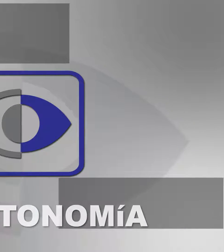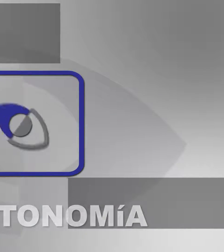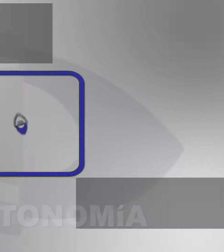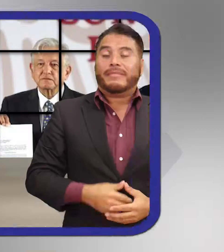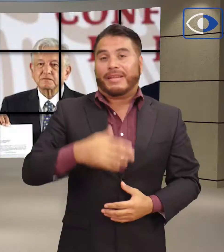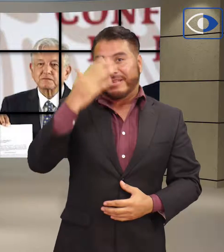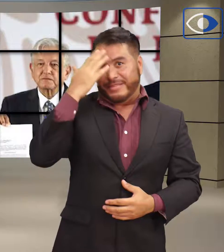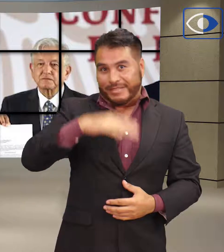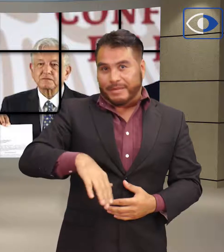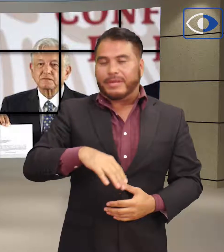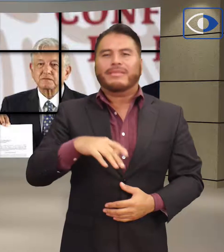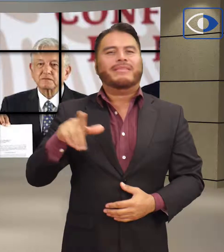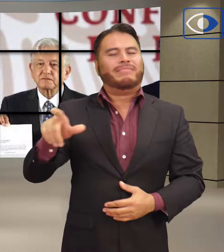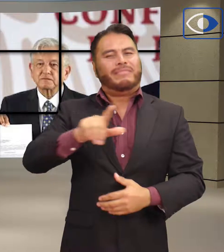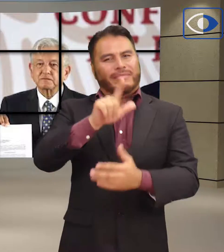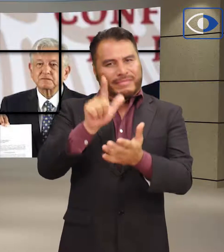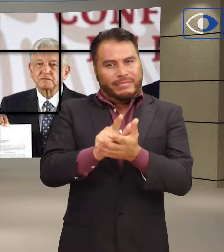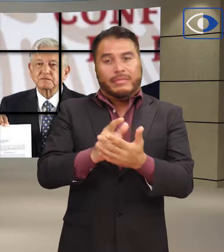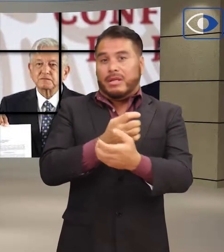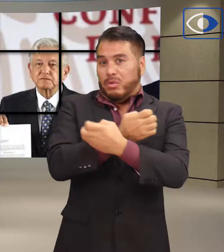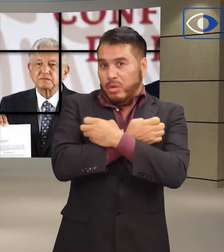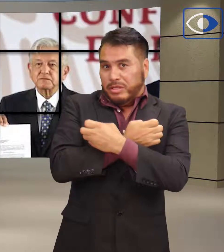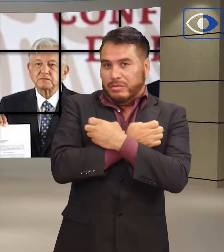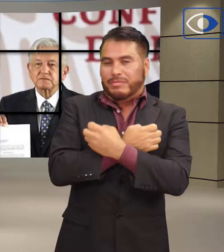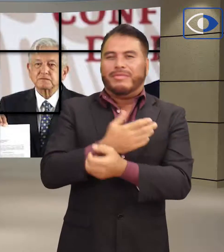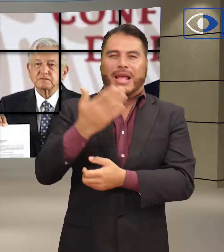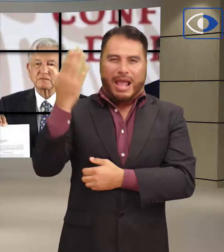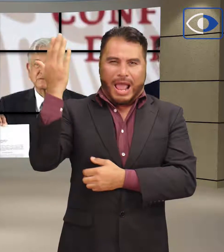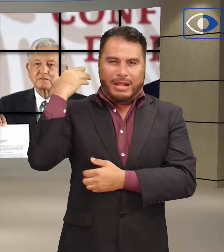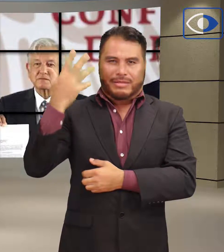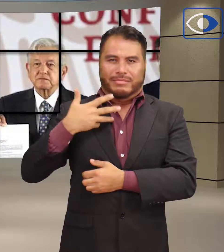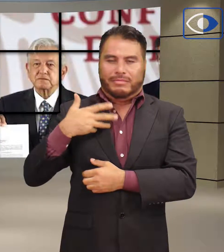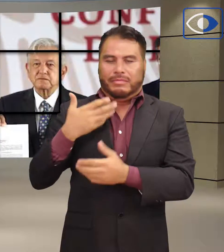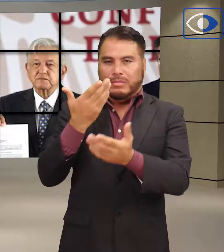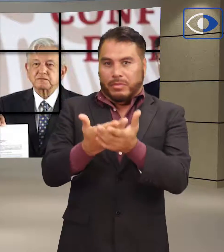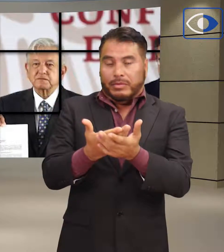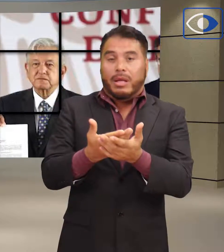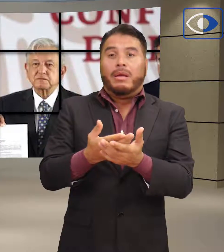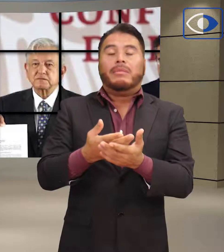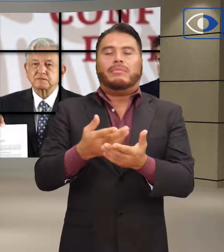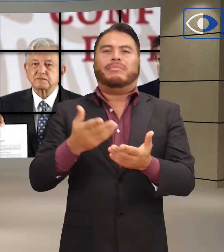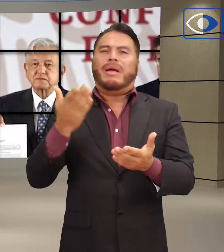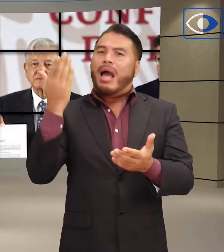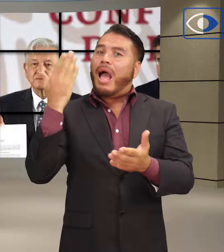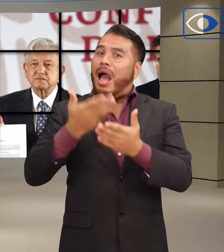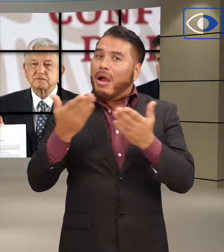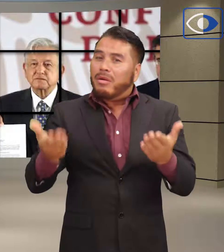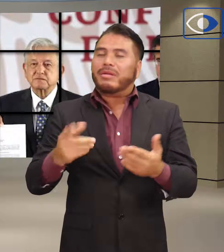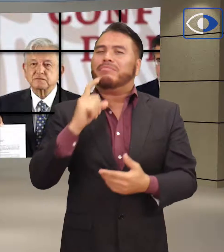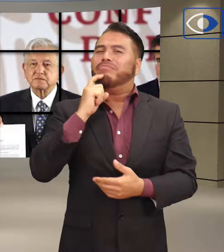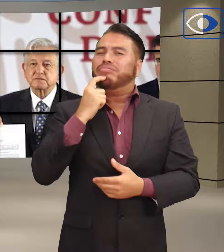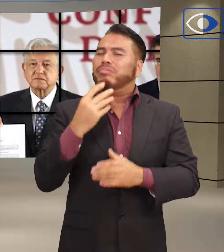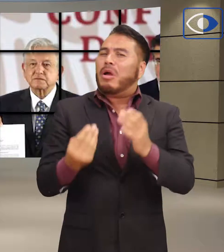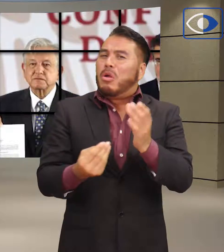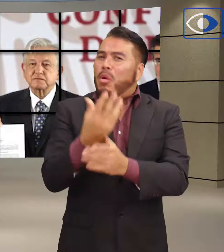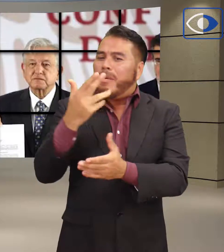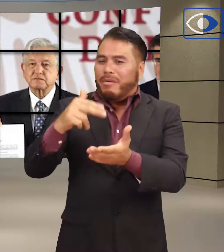La nueva propuesta de reforma educativa firmada ayer por el presidente antes Manuel López Obrador es un golpe a los organismos